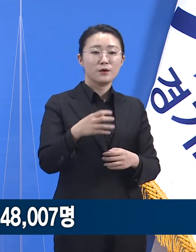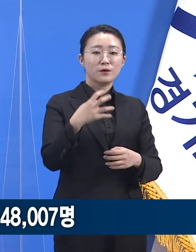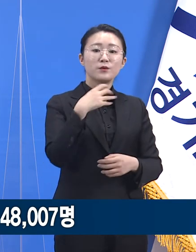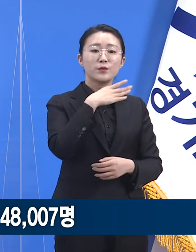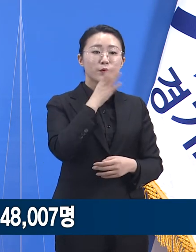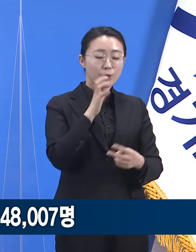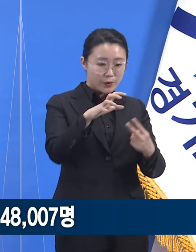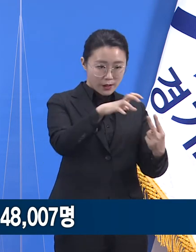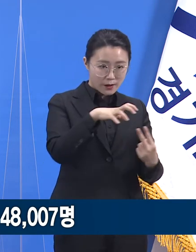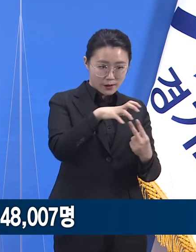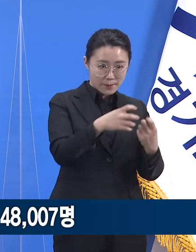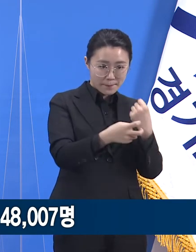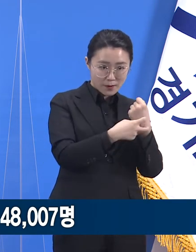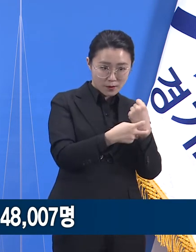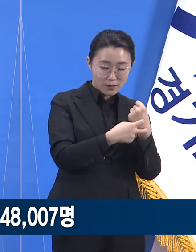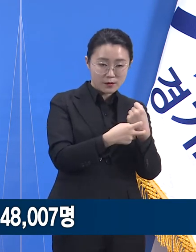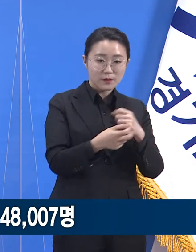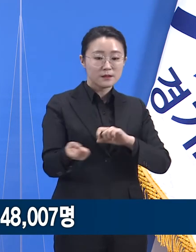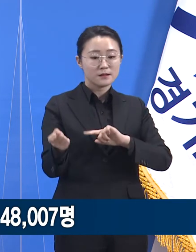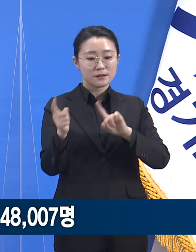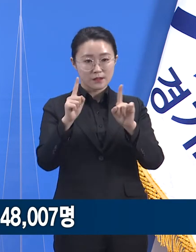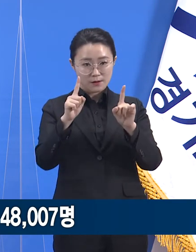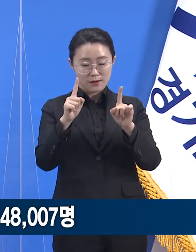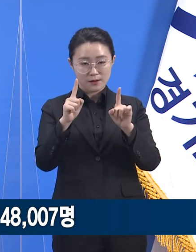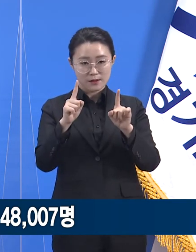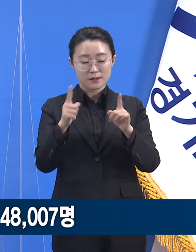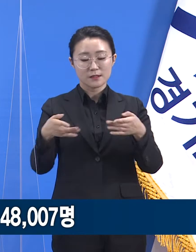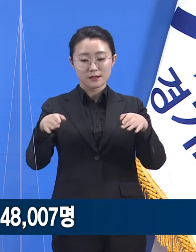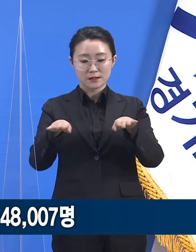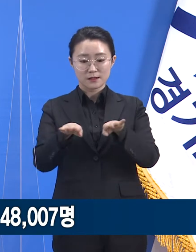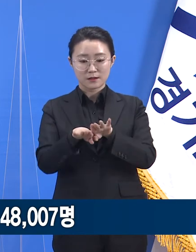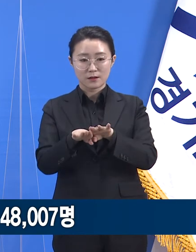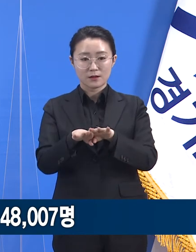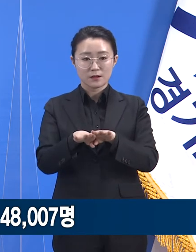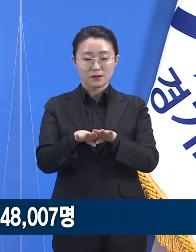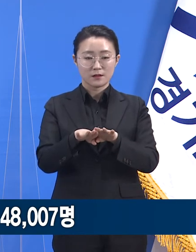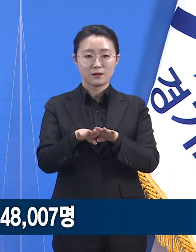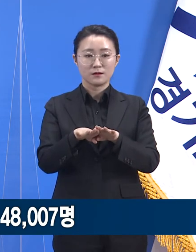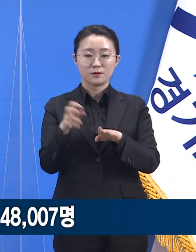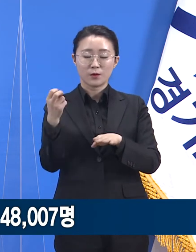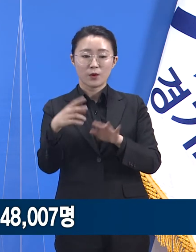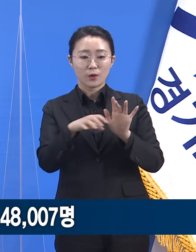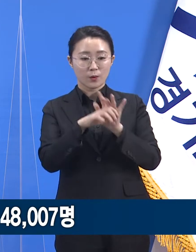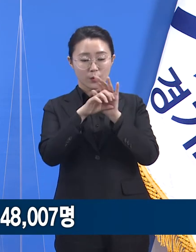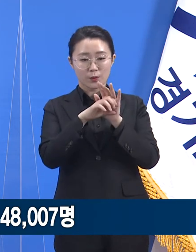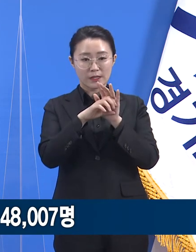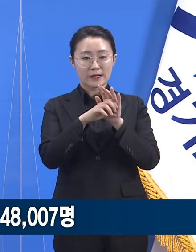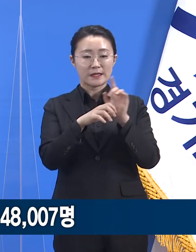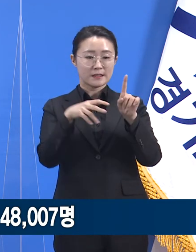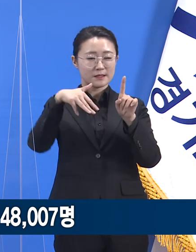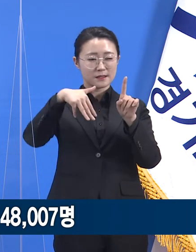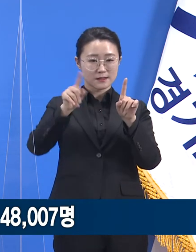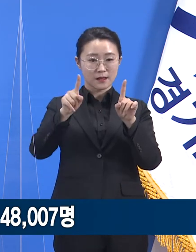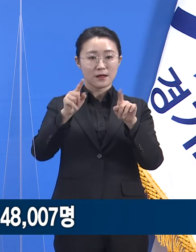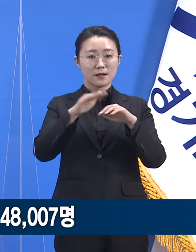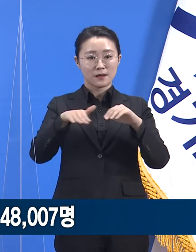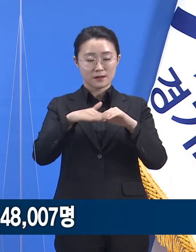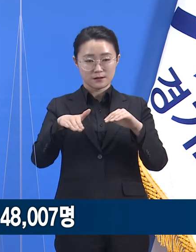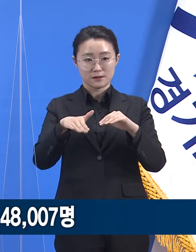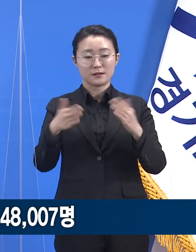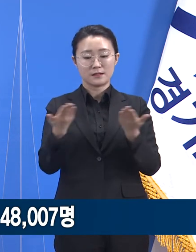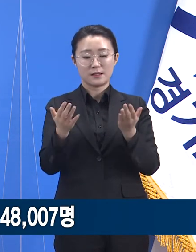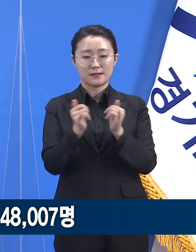노인 요양시설 및 재활시설 2만 9,037명, 코로나 1차 대응 요원 9,062명,